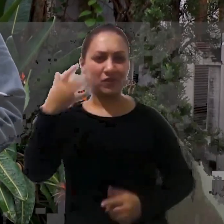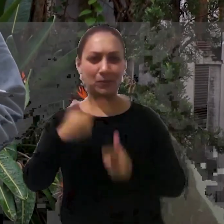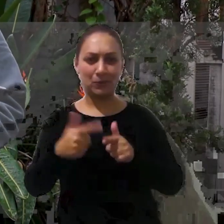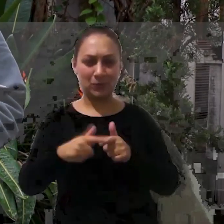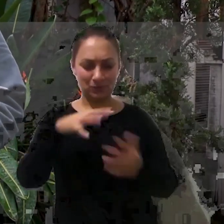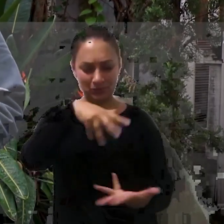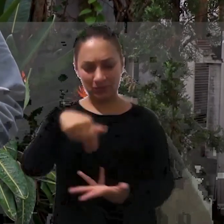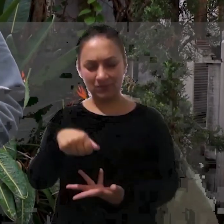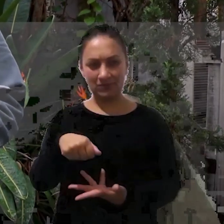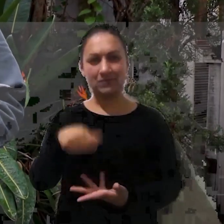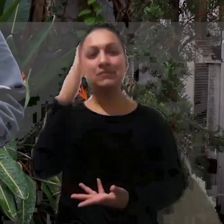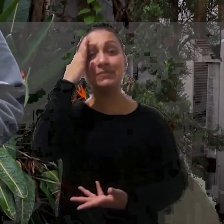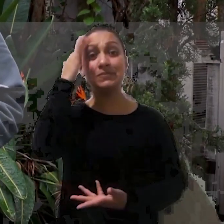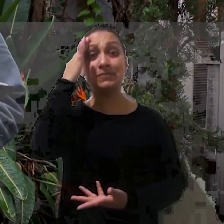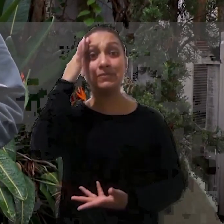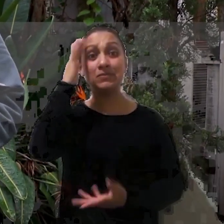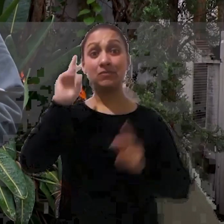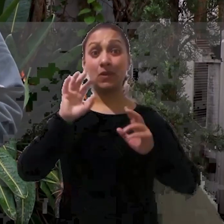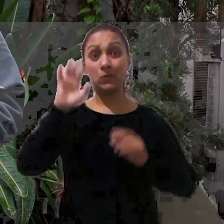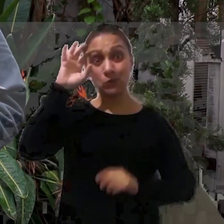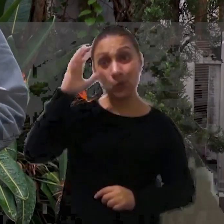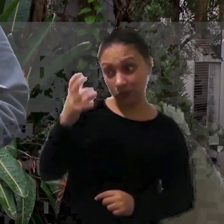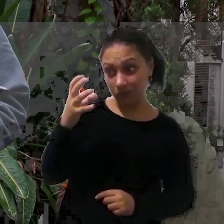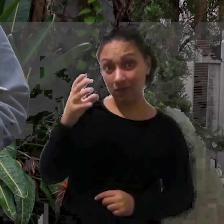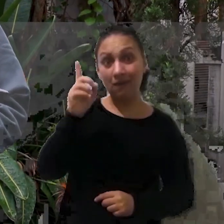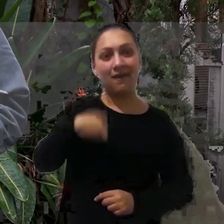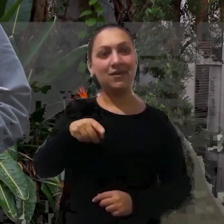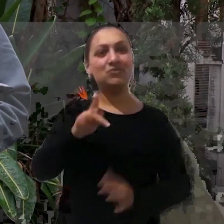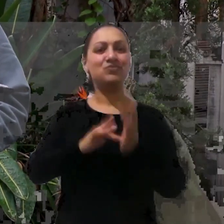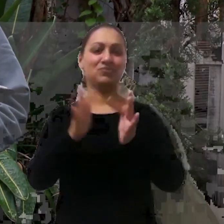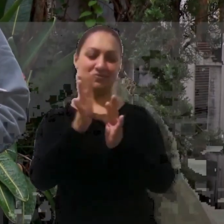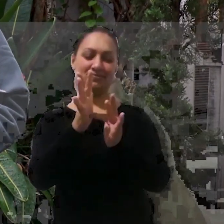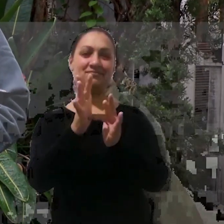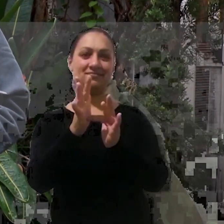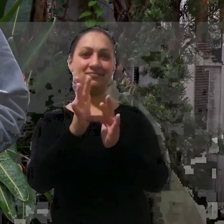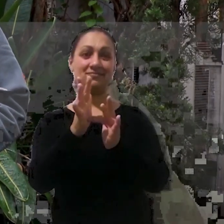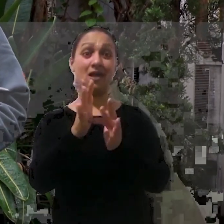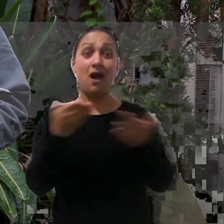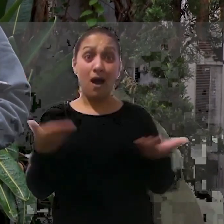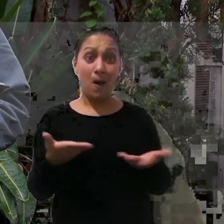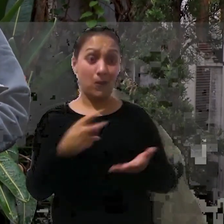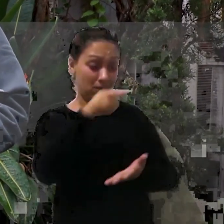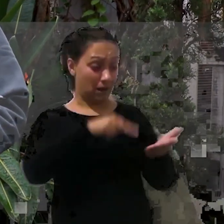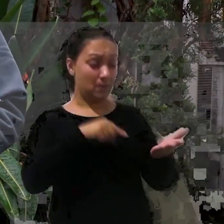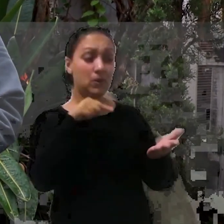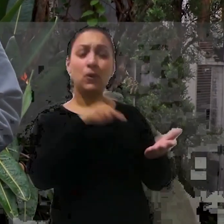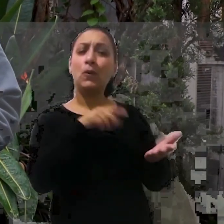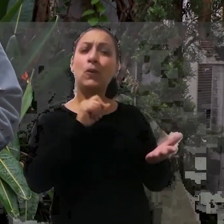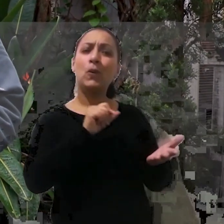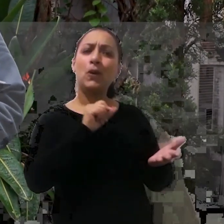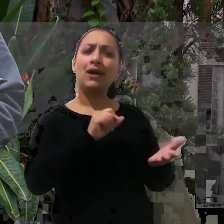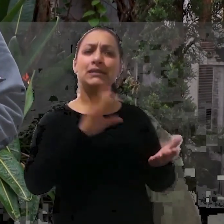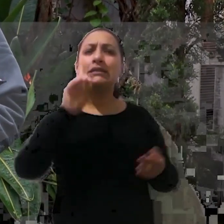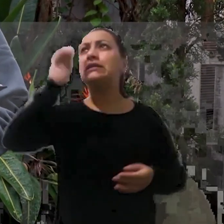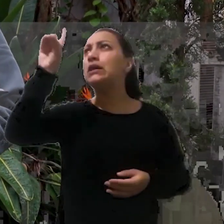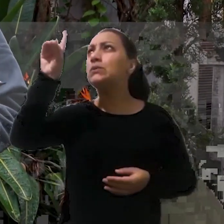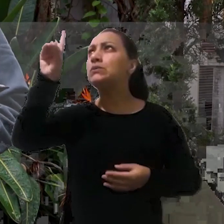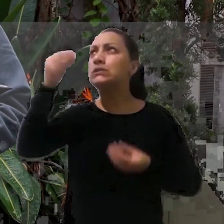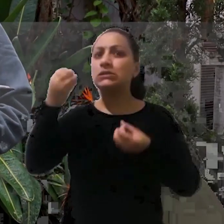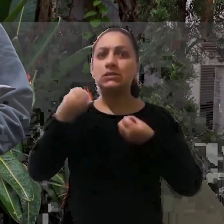mundo Nós sabemos que a solução para o mundo é Jesus E a gente acabou de ler aqui que Deus estabeleceu o